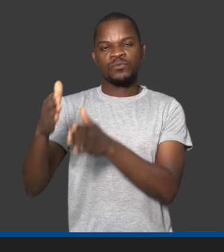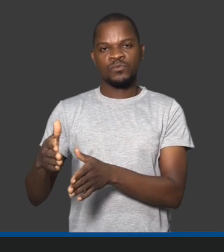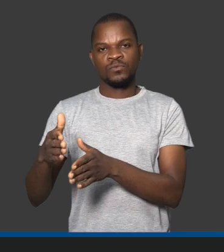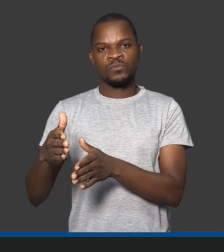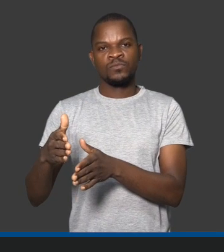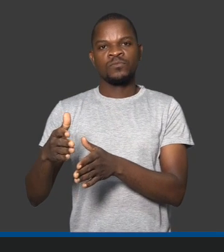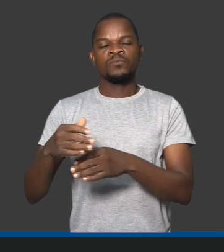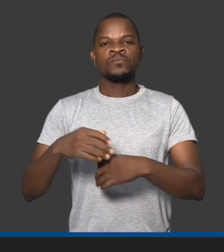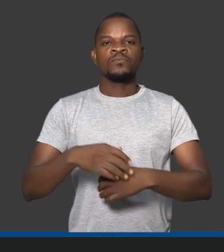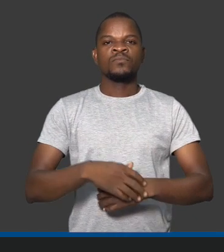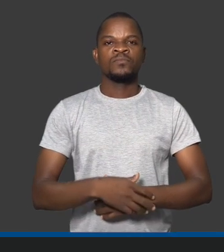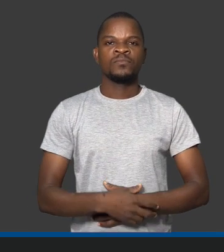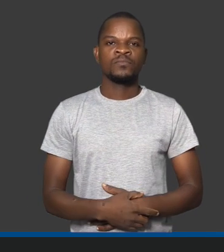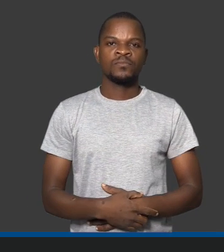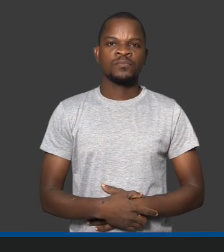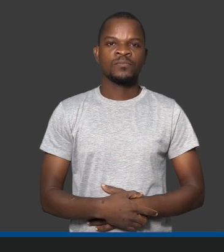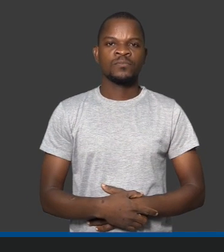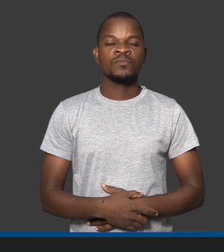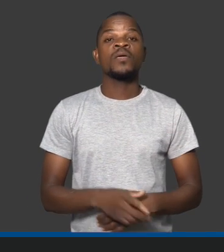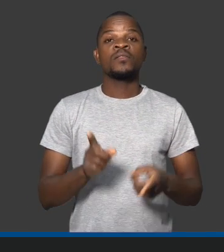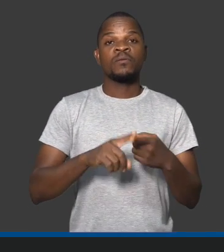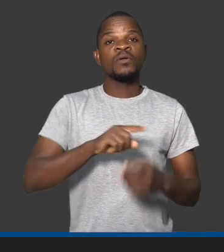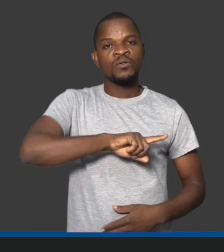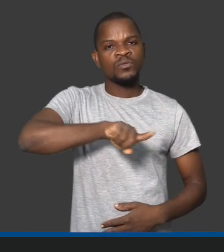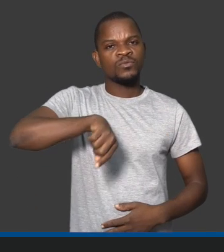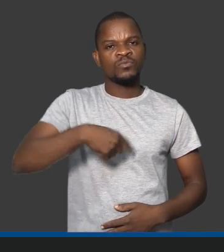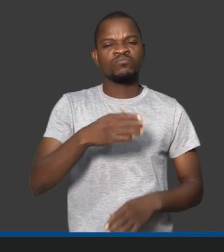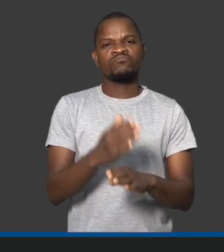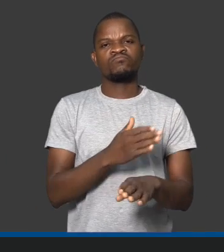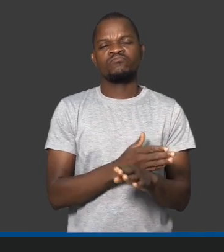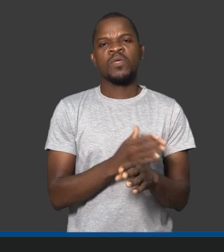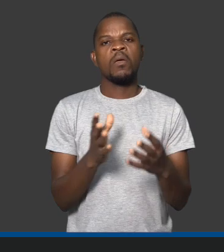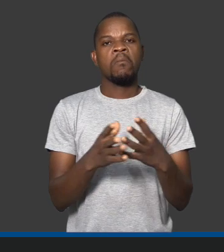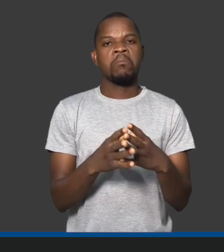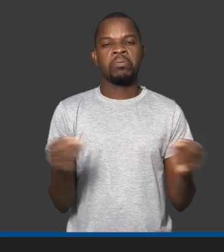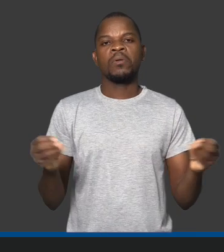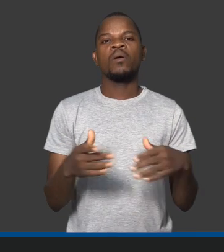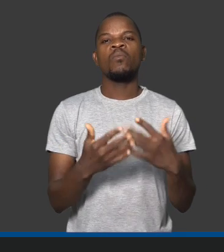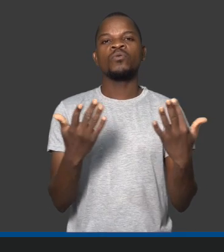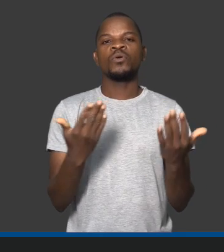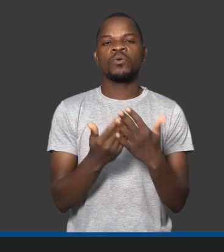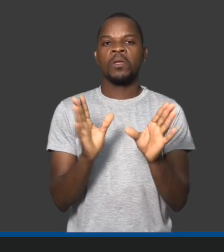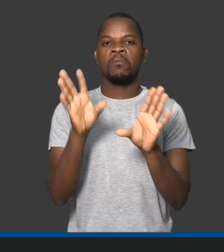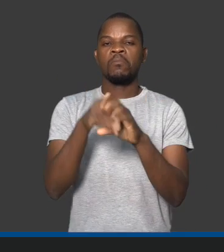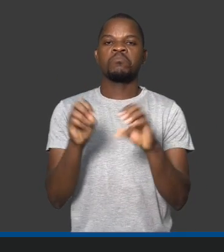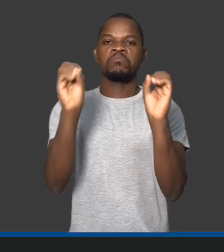todos os outros. Porque nós perdemos tanto quando não incluímos pessoas com diferentes